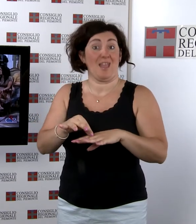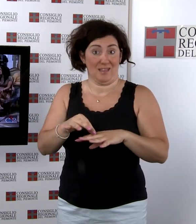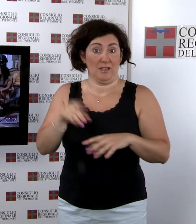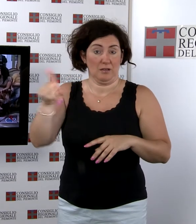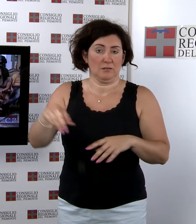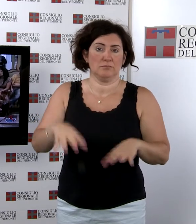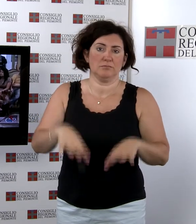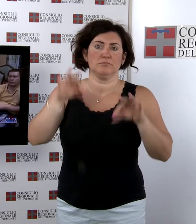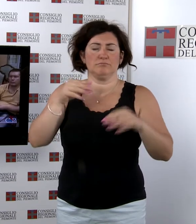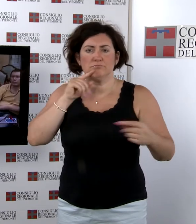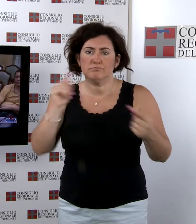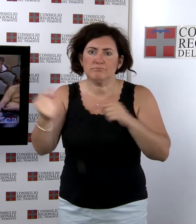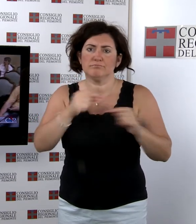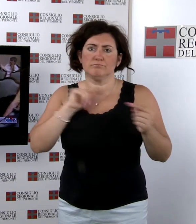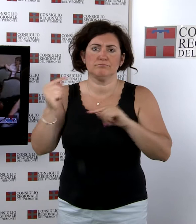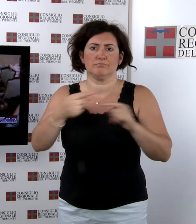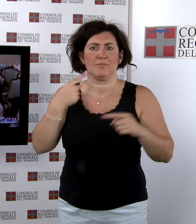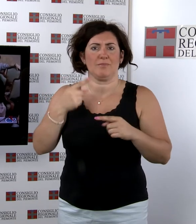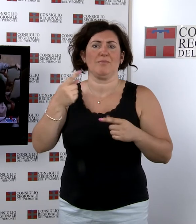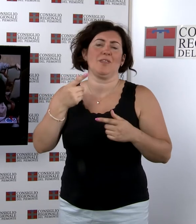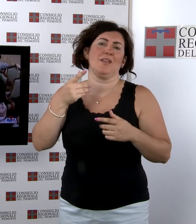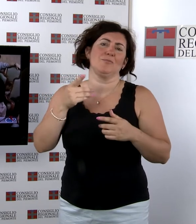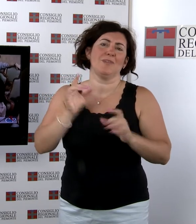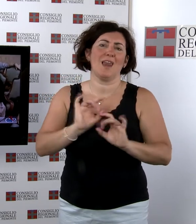La settimana in